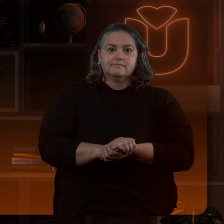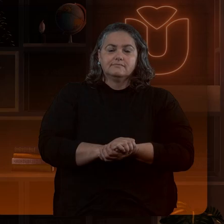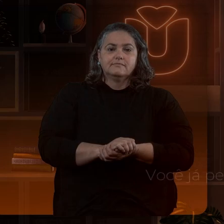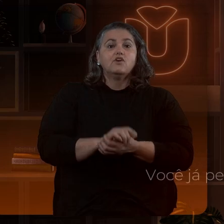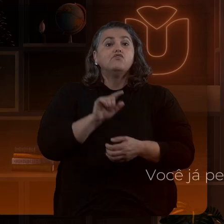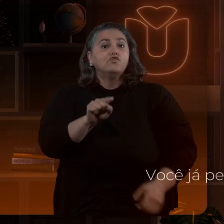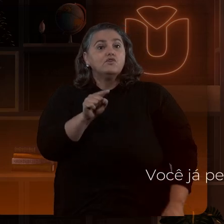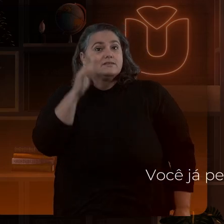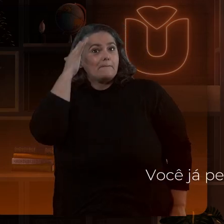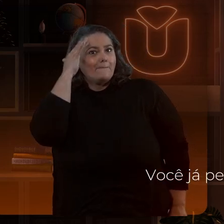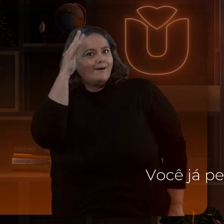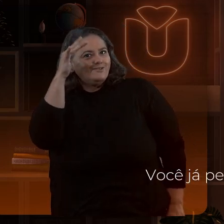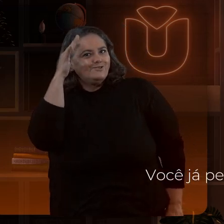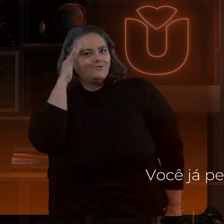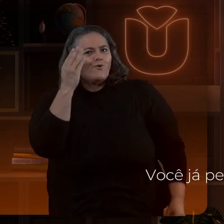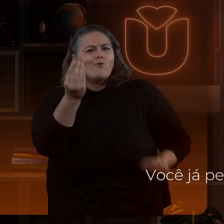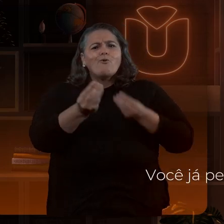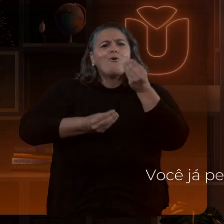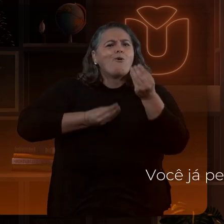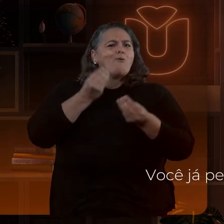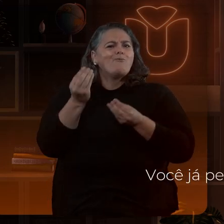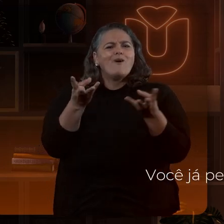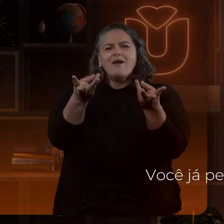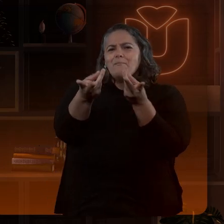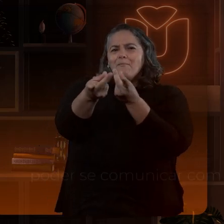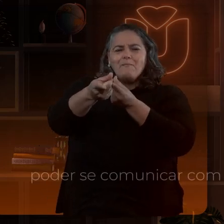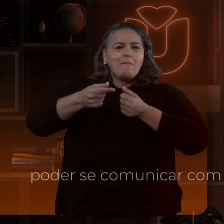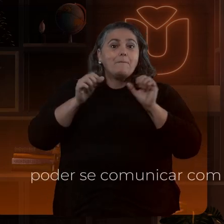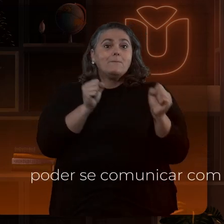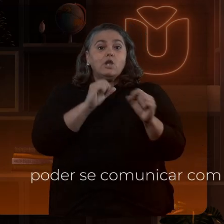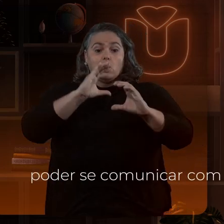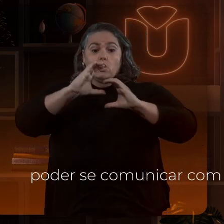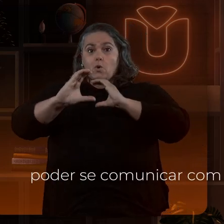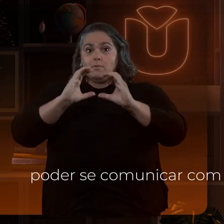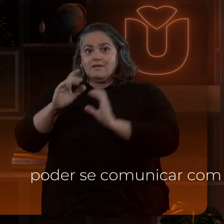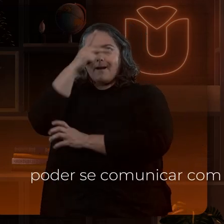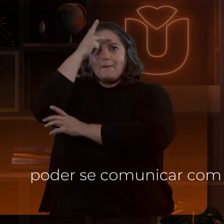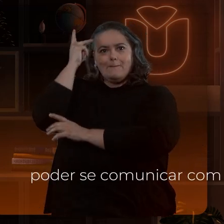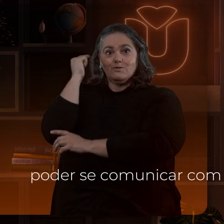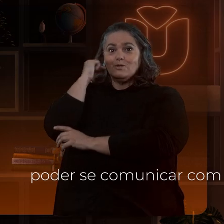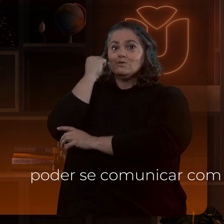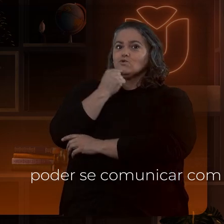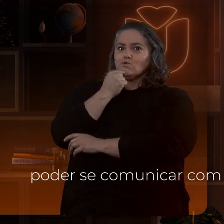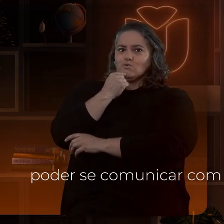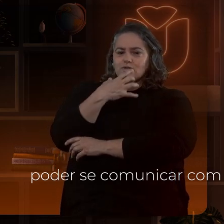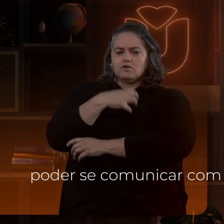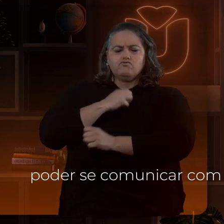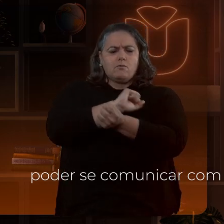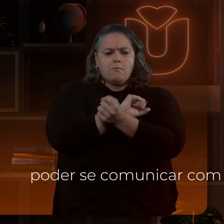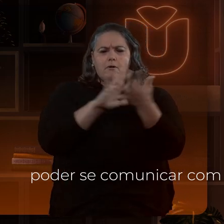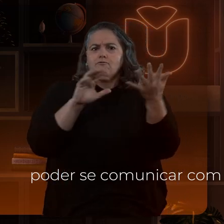Você já pensou em como seria incrível poder se comunicar com pessoas surdas de forma fluente e natural?